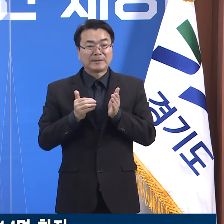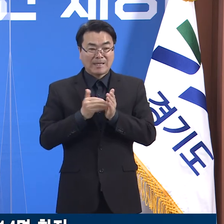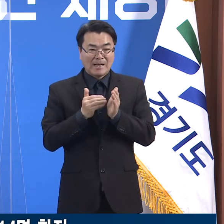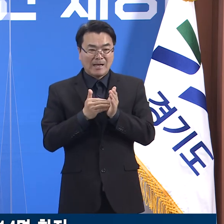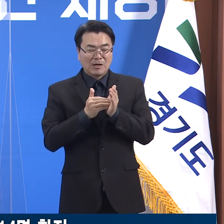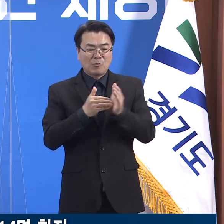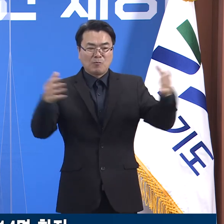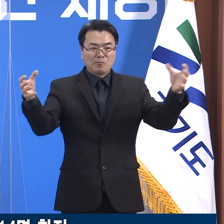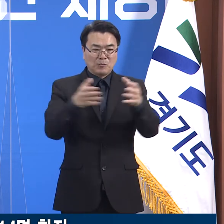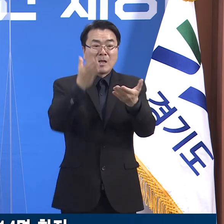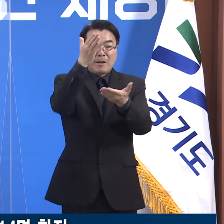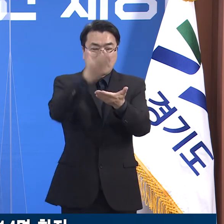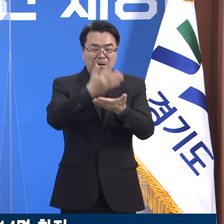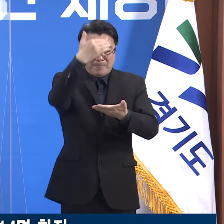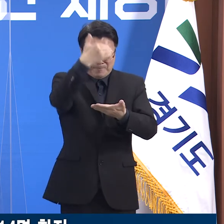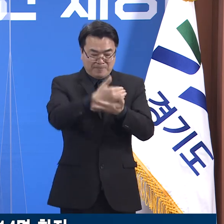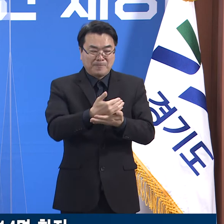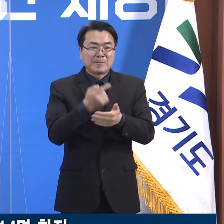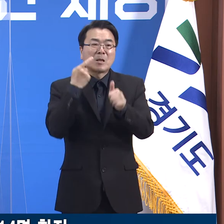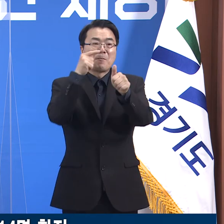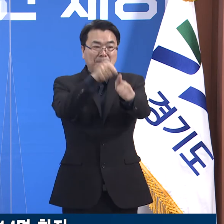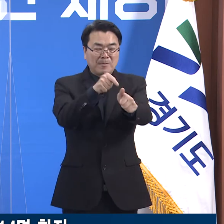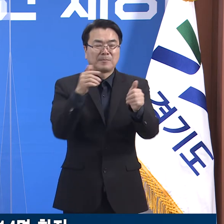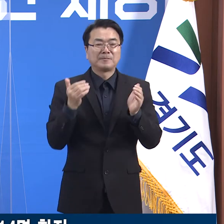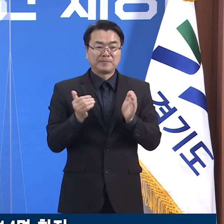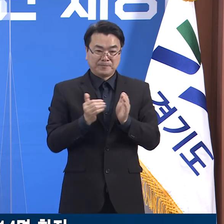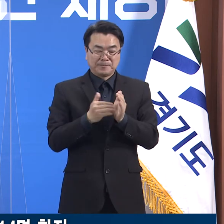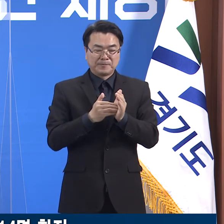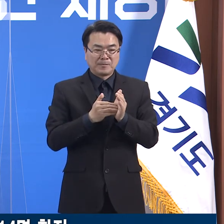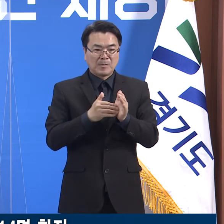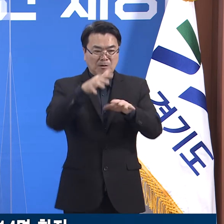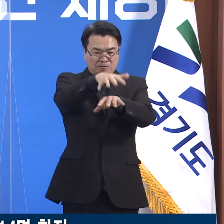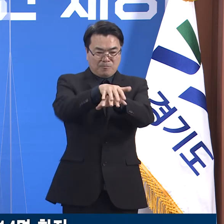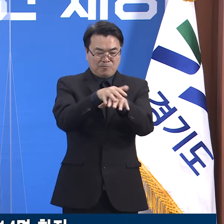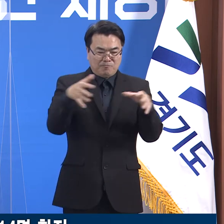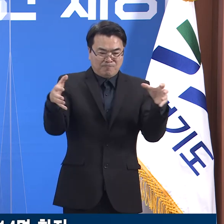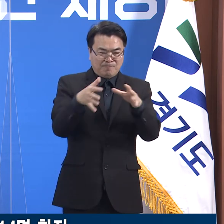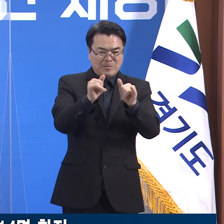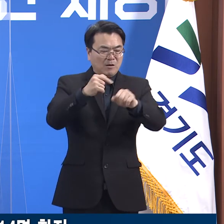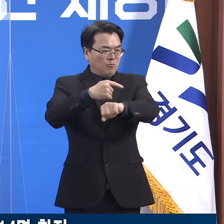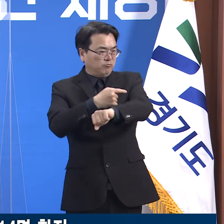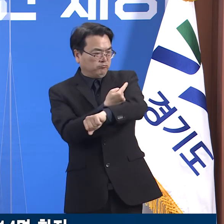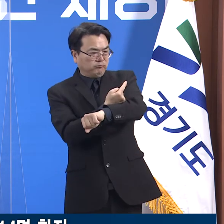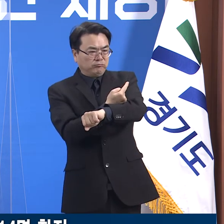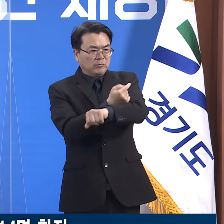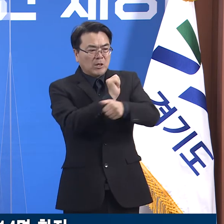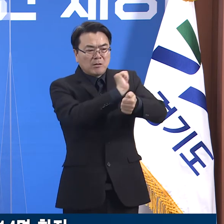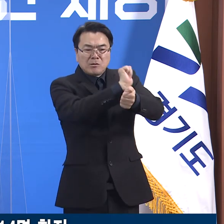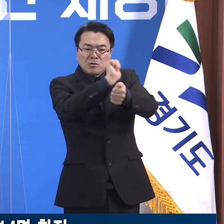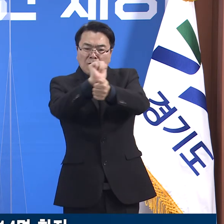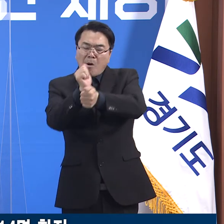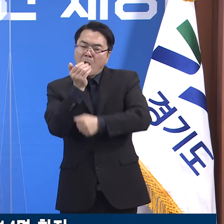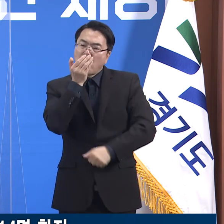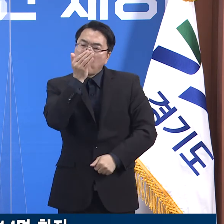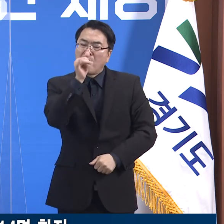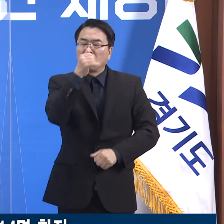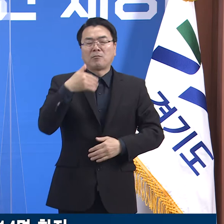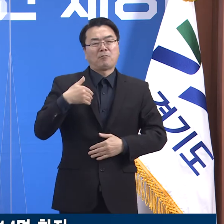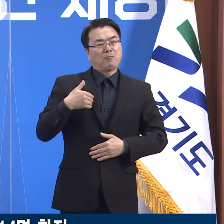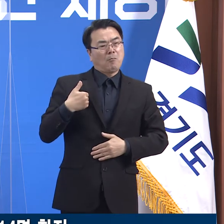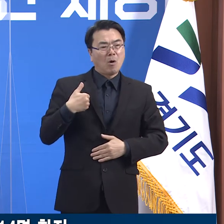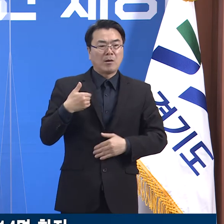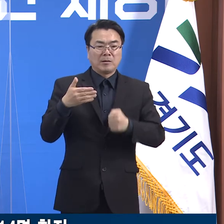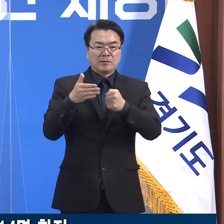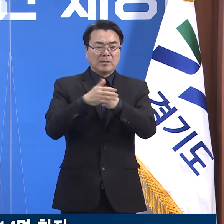시설 폐쇄 조치했습니다. 또한 지표 환자가 예배 본 날 이외에도 감염 전파 가능성이 있다고 열어두고